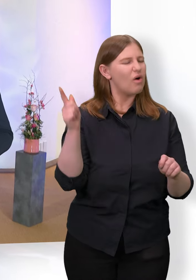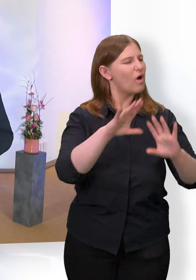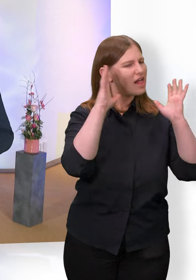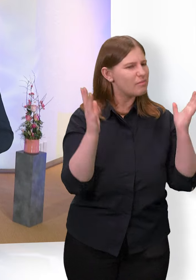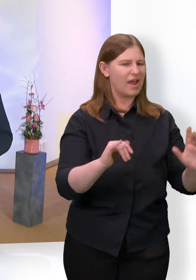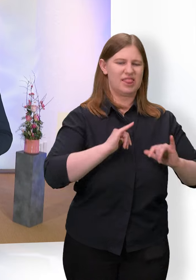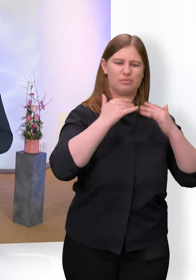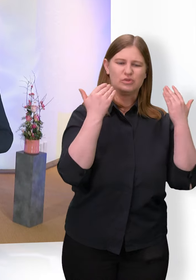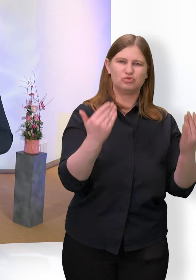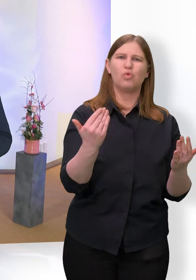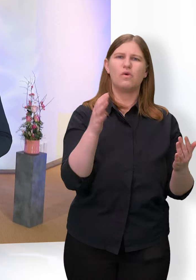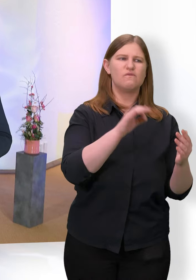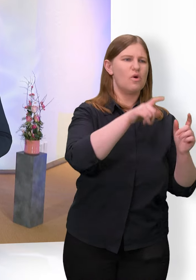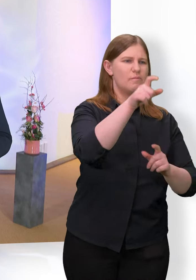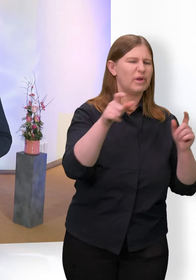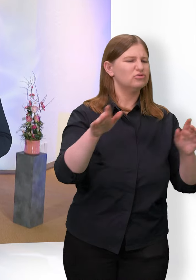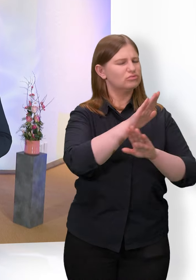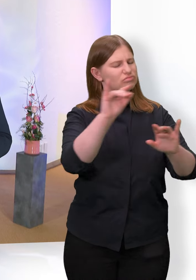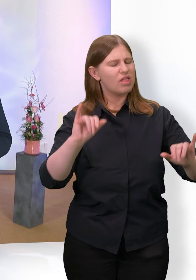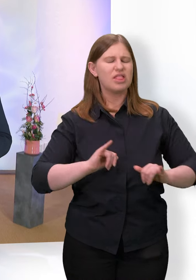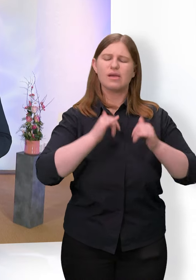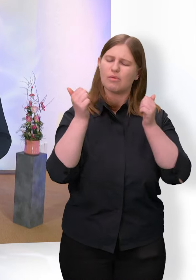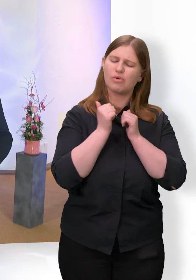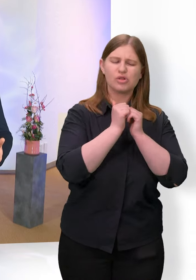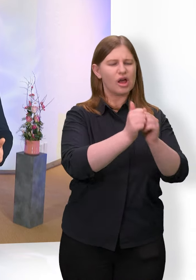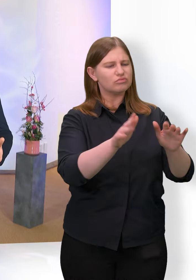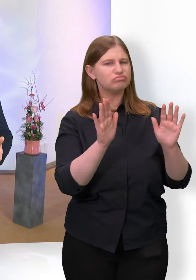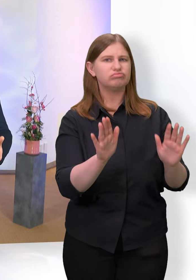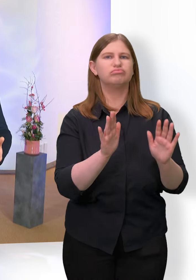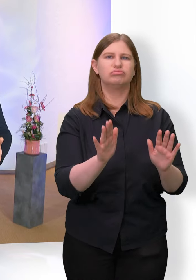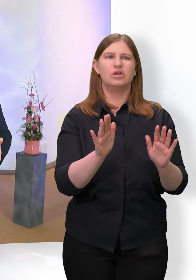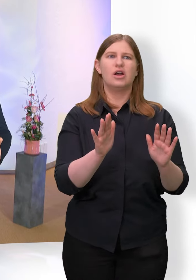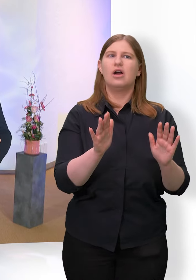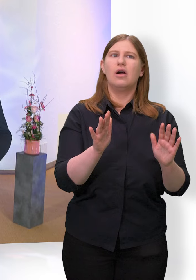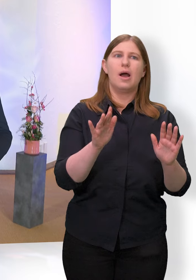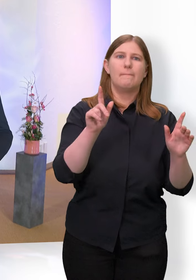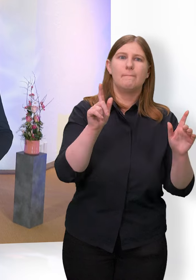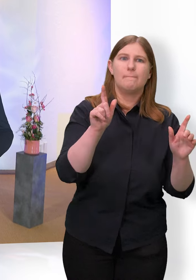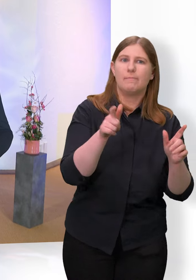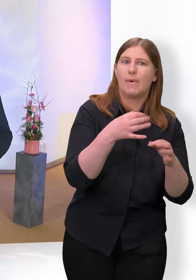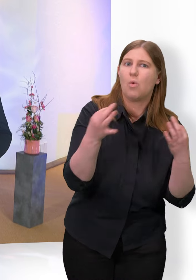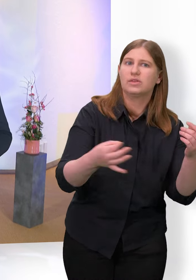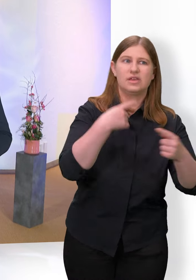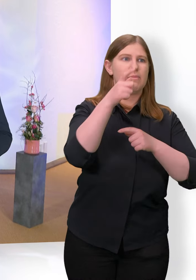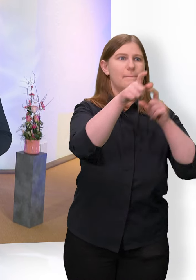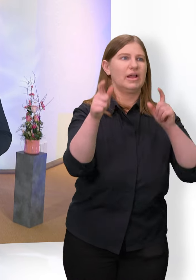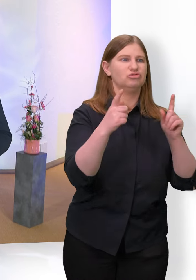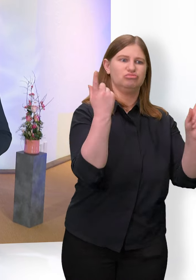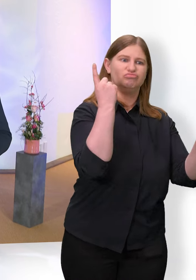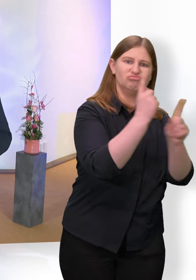Um Menschen durchs Leben zu begleiten. Manchmal ohne, dass man sie sieht. Um Hindernisse aus dem Weg zu räumen.